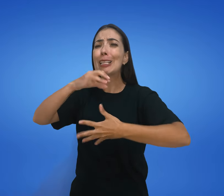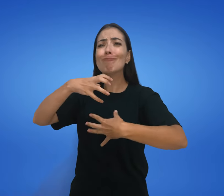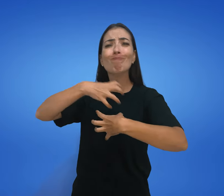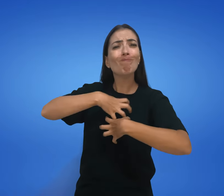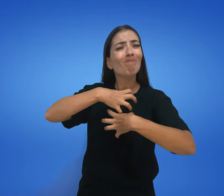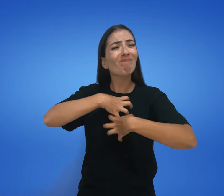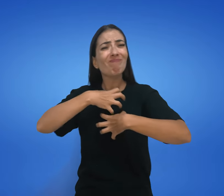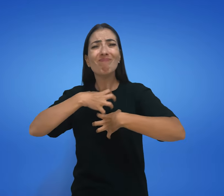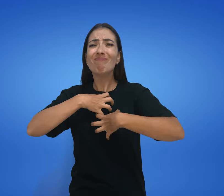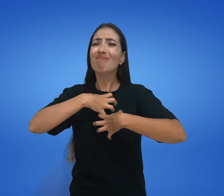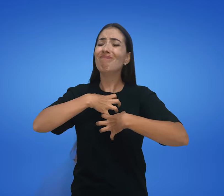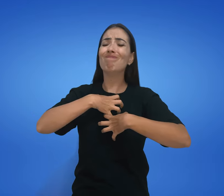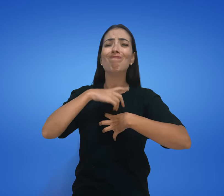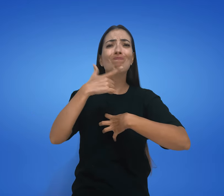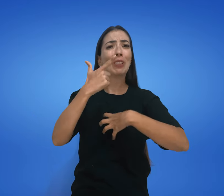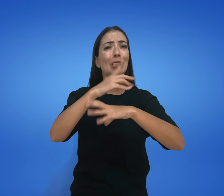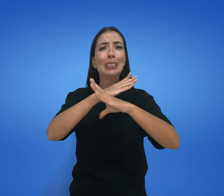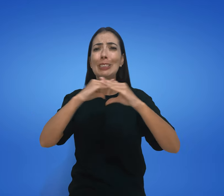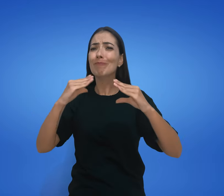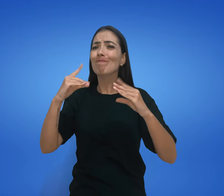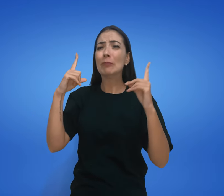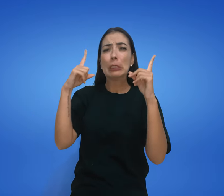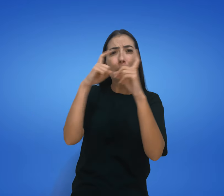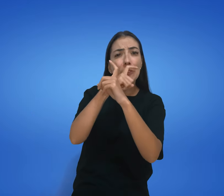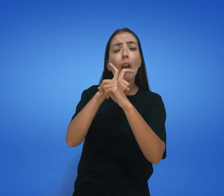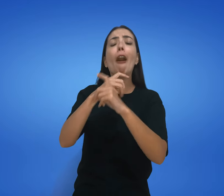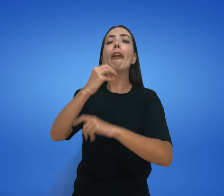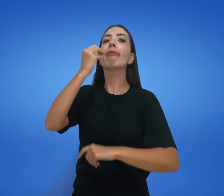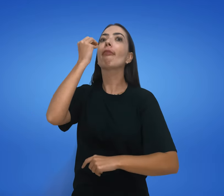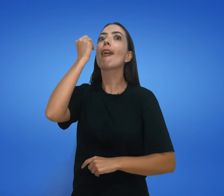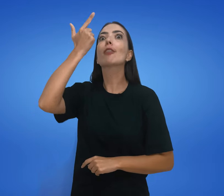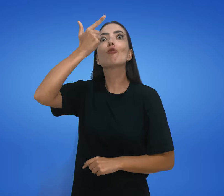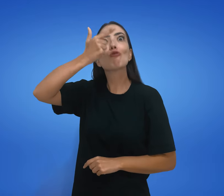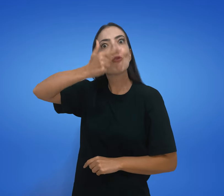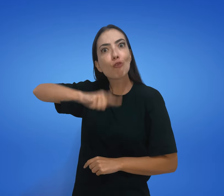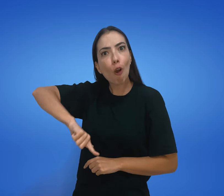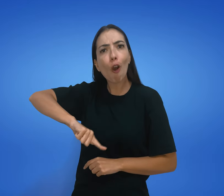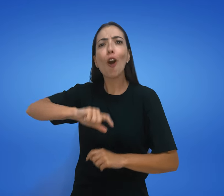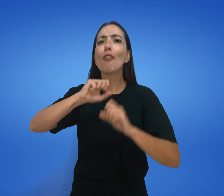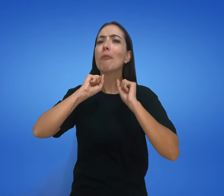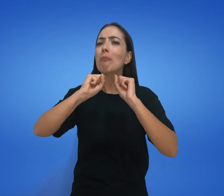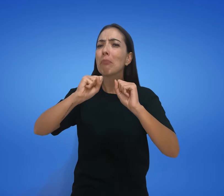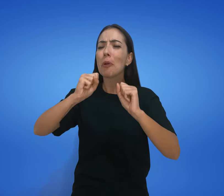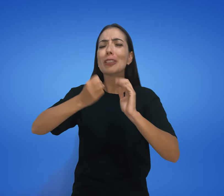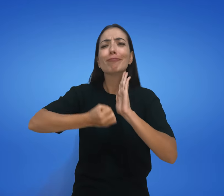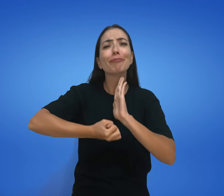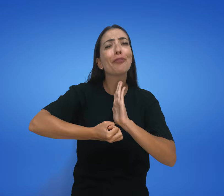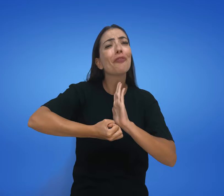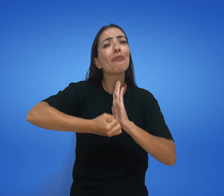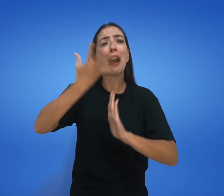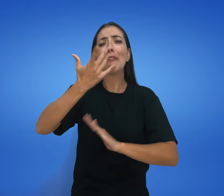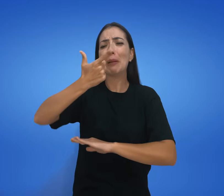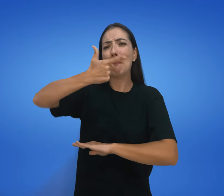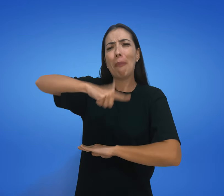continuar desconfortável e achar que está muito difícil, tente várias e várias vezes,